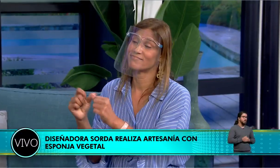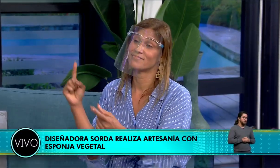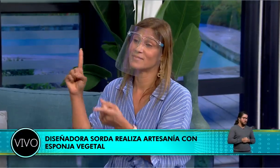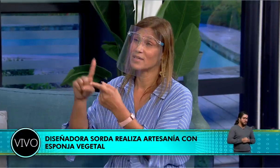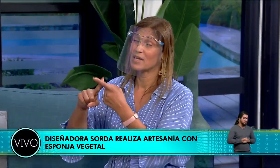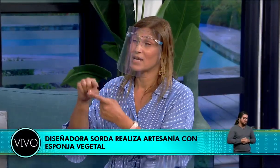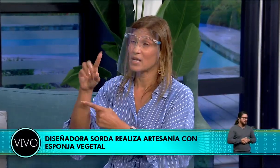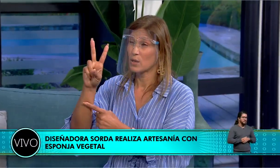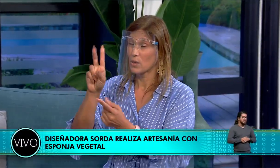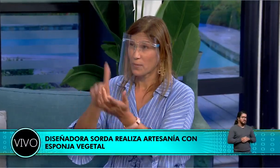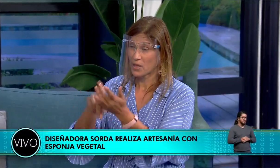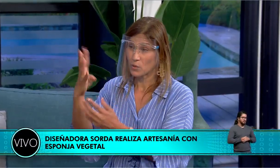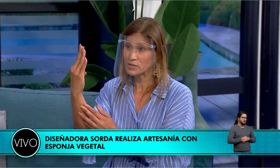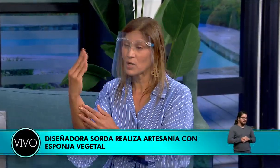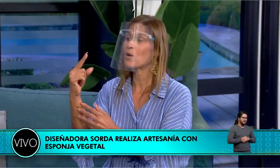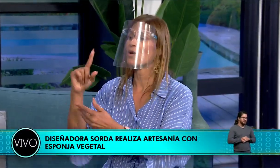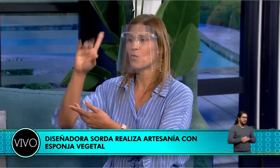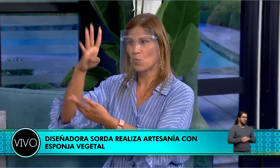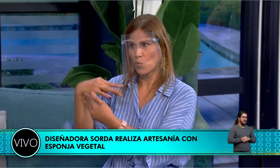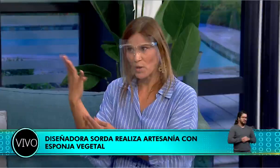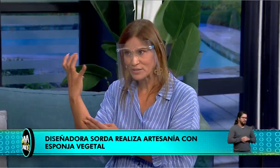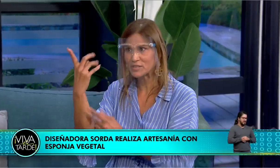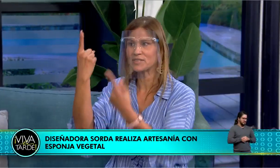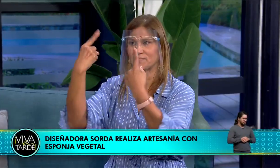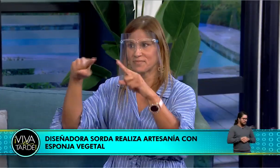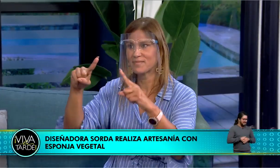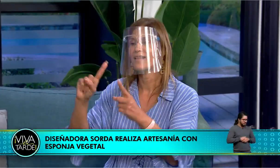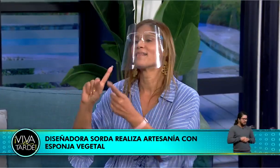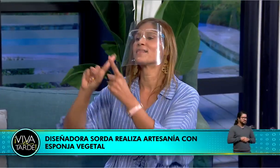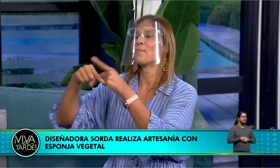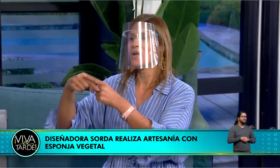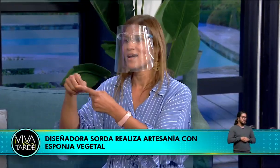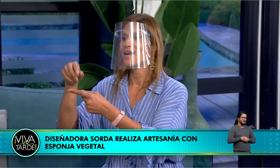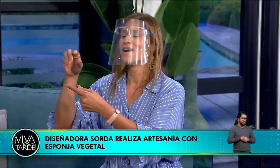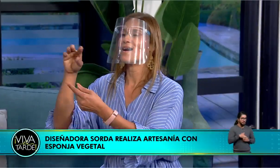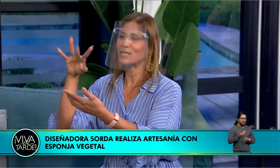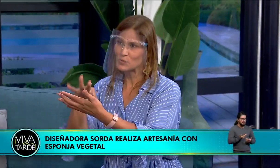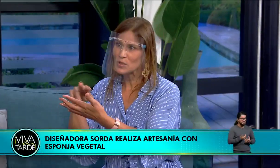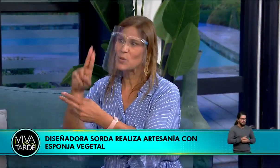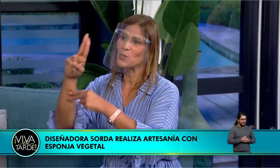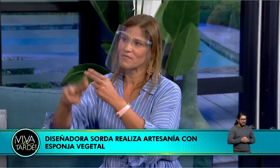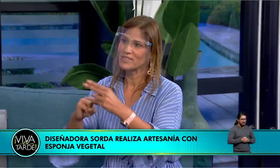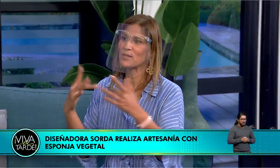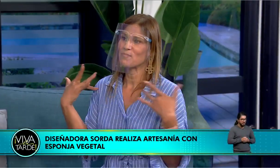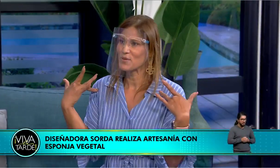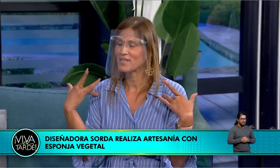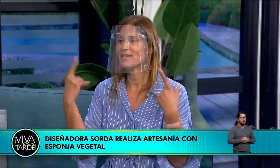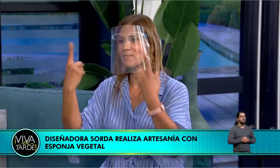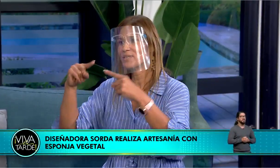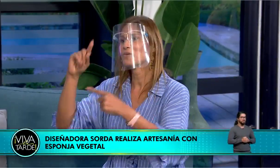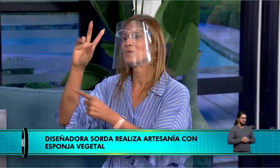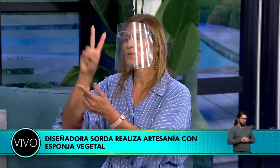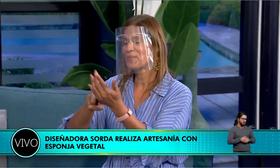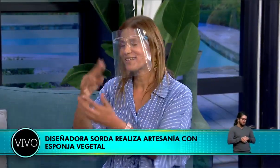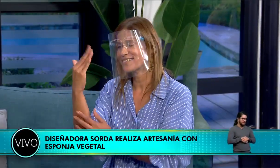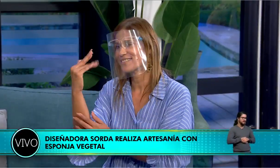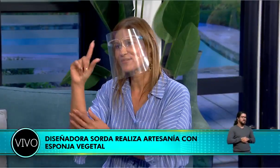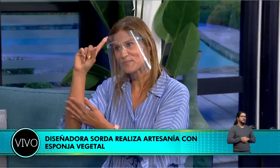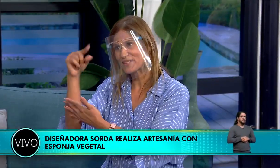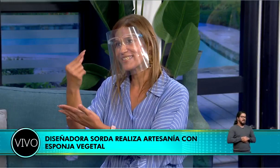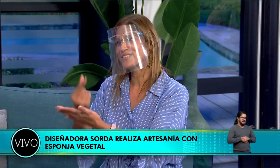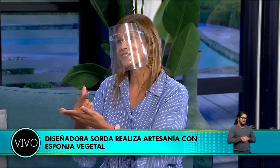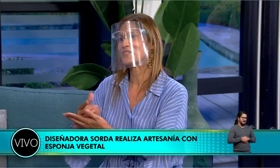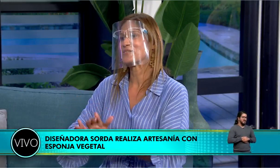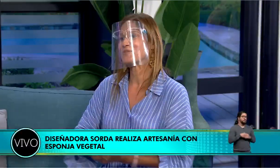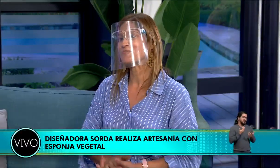certificado de cuarto año y entonces para el año 2014 finalmente pude obtener mi certificado de cuarto año y entonces pude estudiar